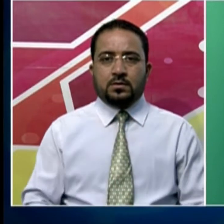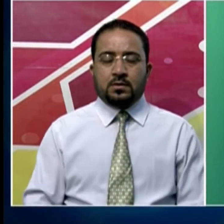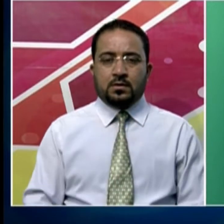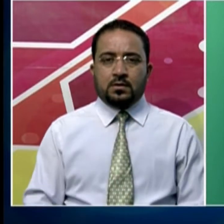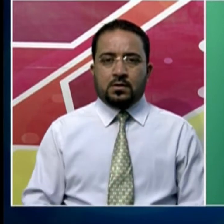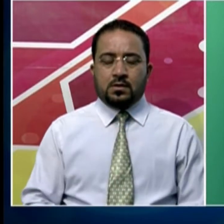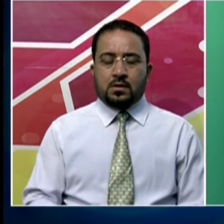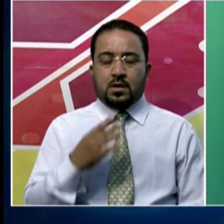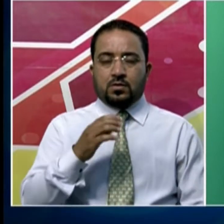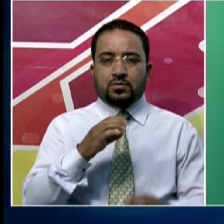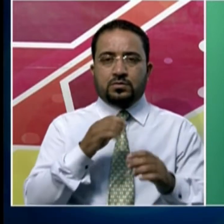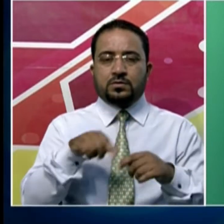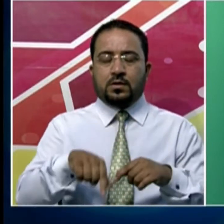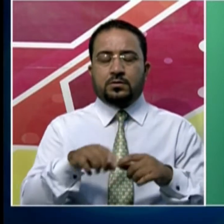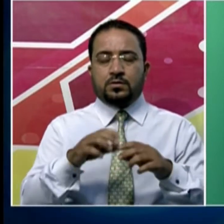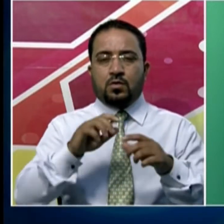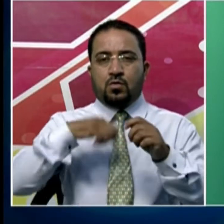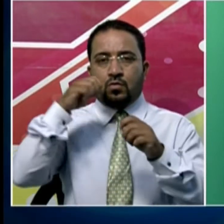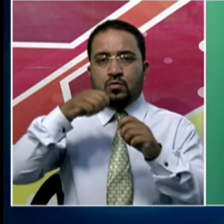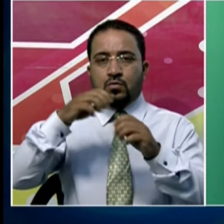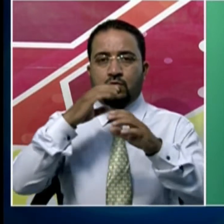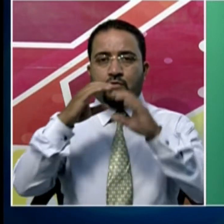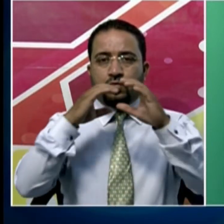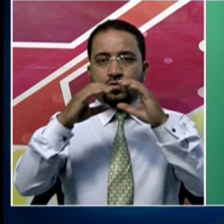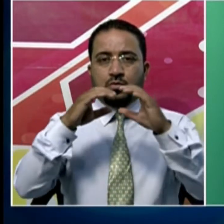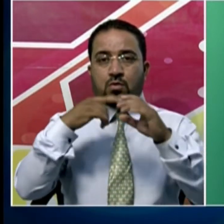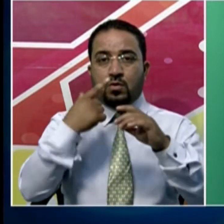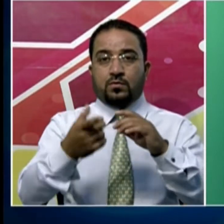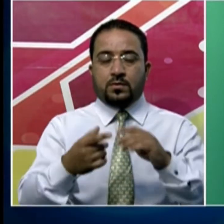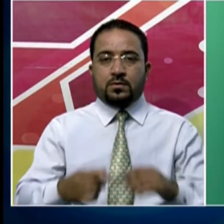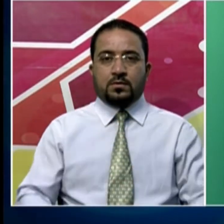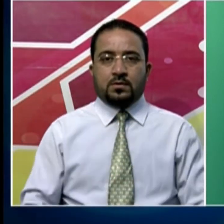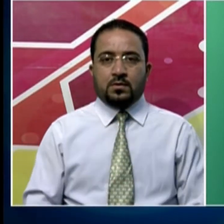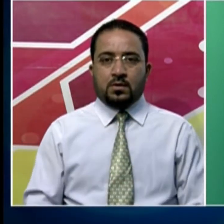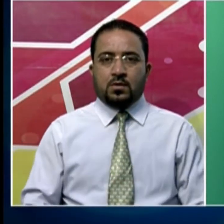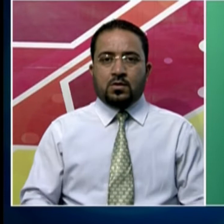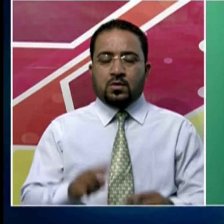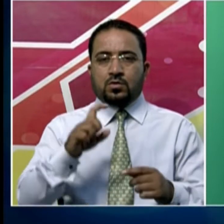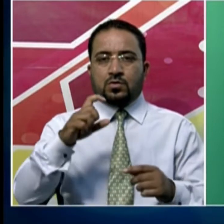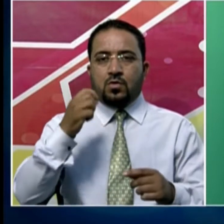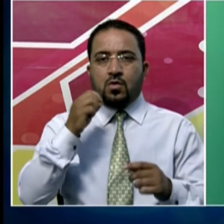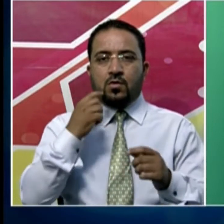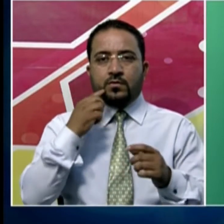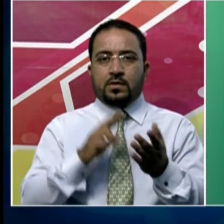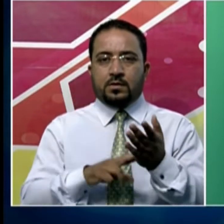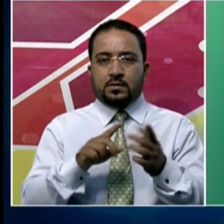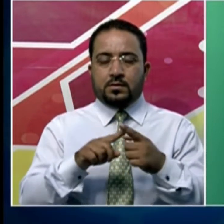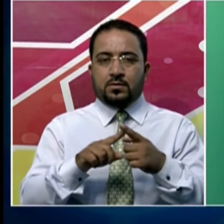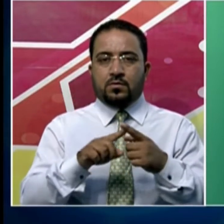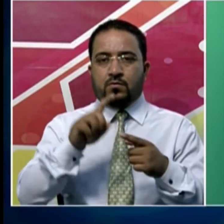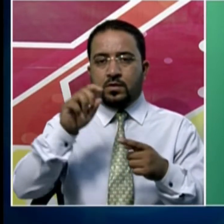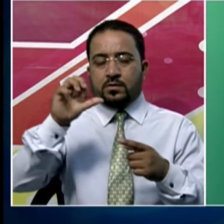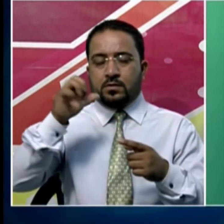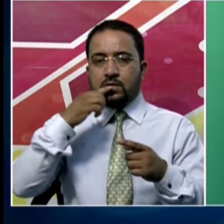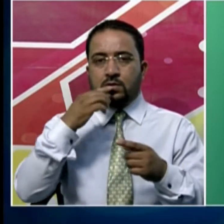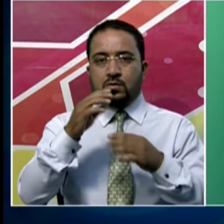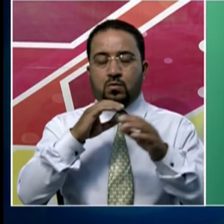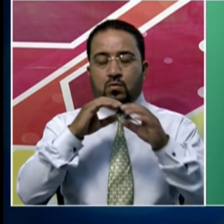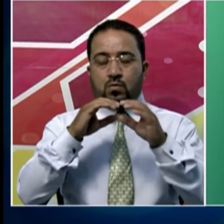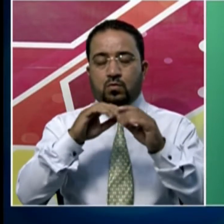آج ویڈیو کانفرنس کے ذریعے کوویڈ انیس کی بہت تیزی سے کی جانے والی